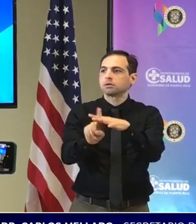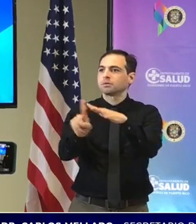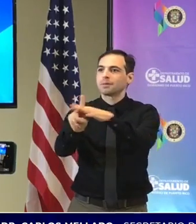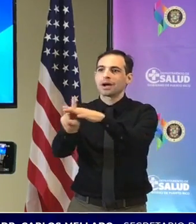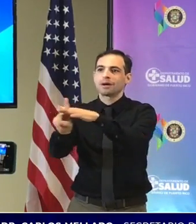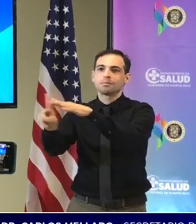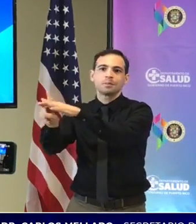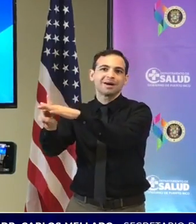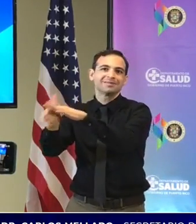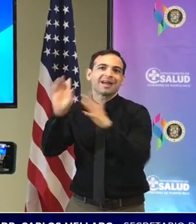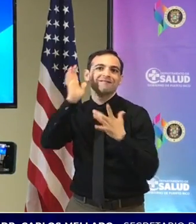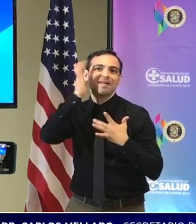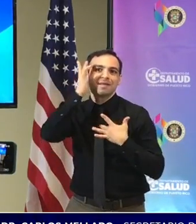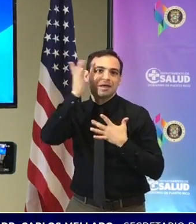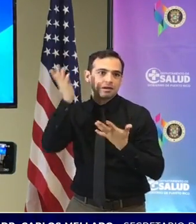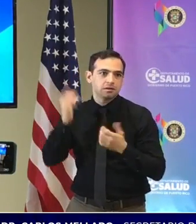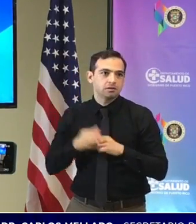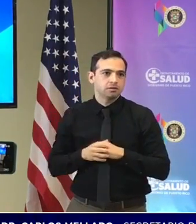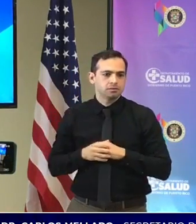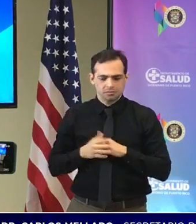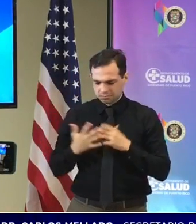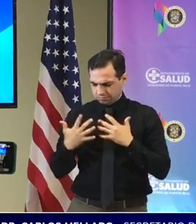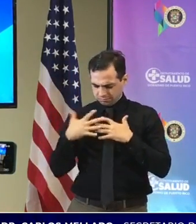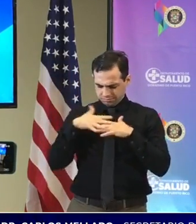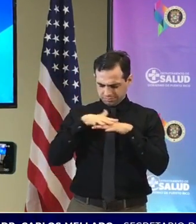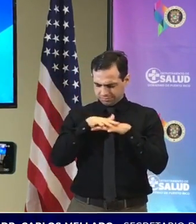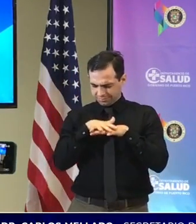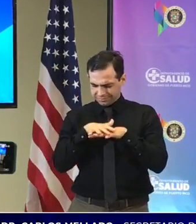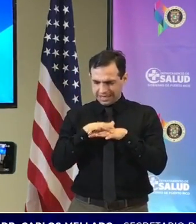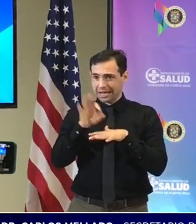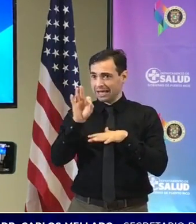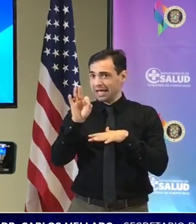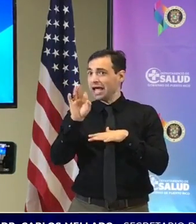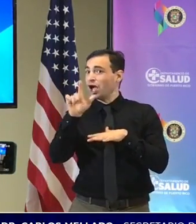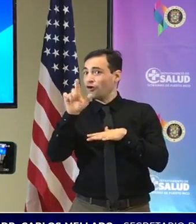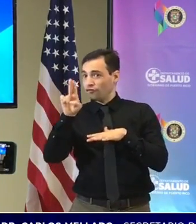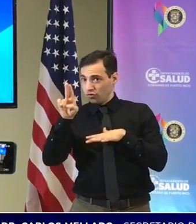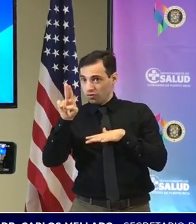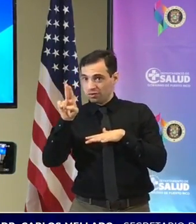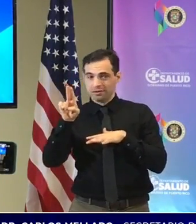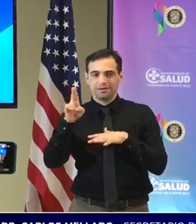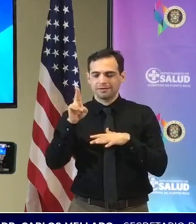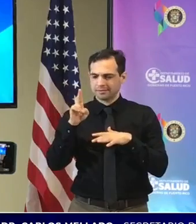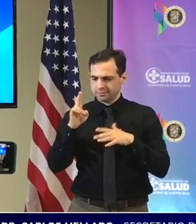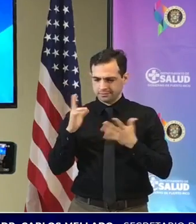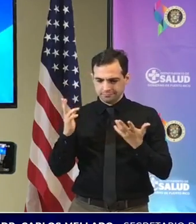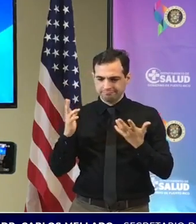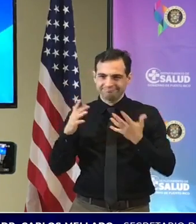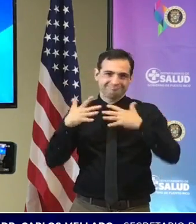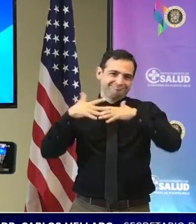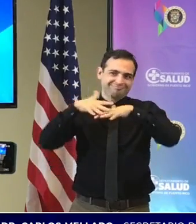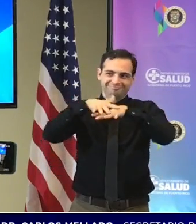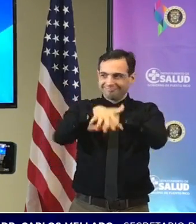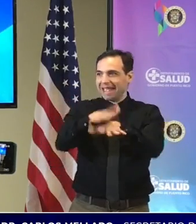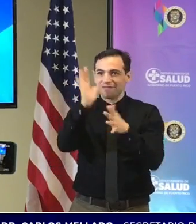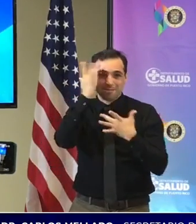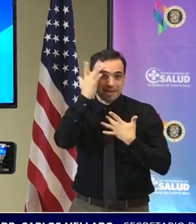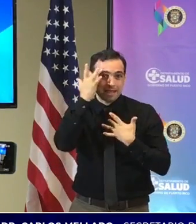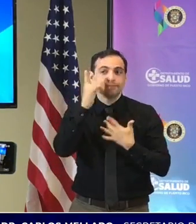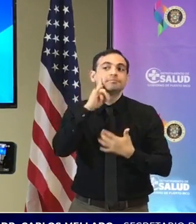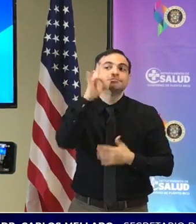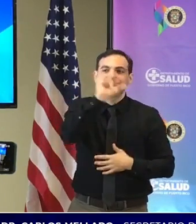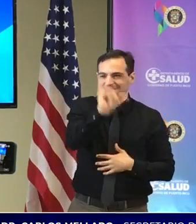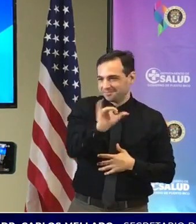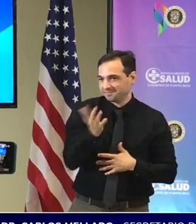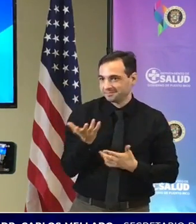se ha visto interpuesto con COVID-micoplasma se ha visto influencia también que es importante no podemos poder perder de perspectiva también los